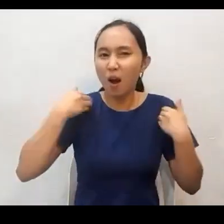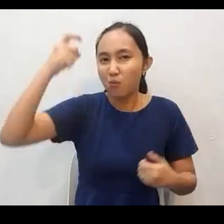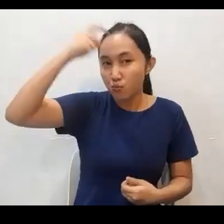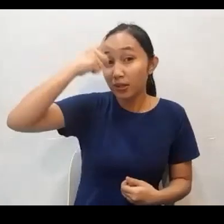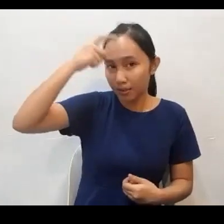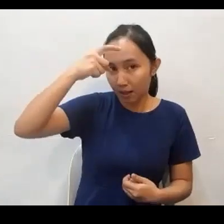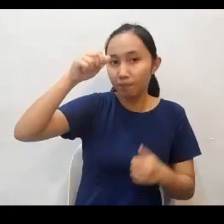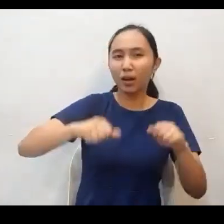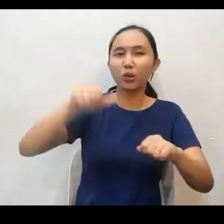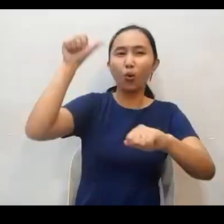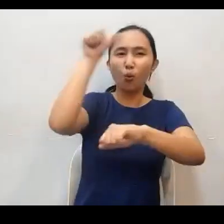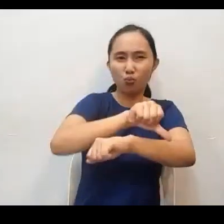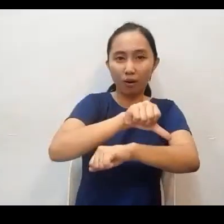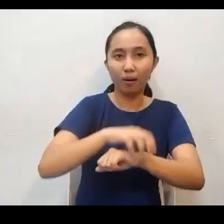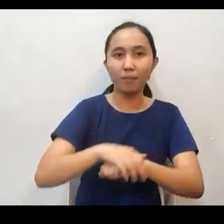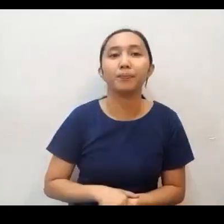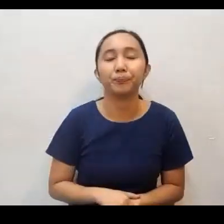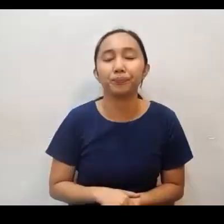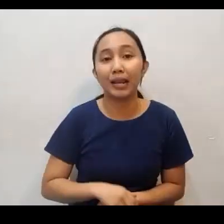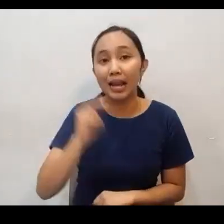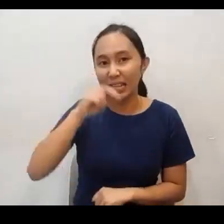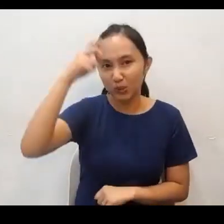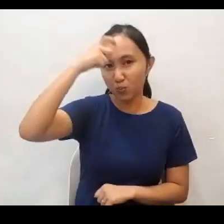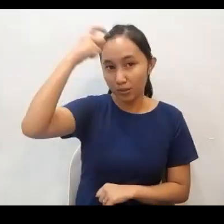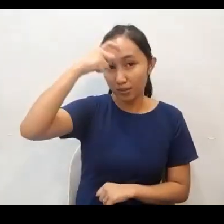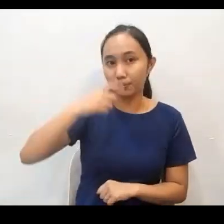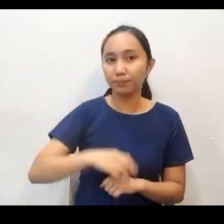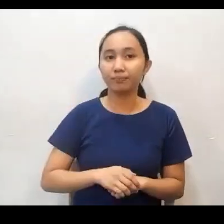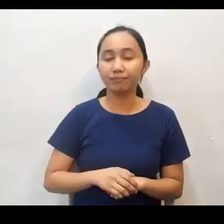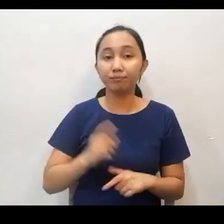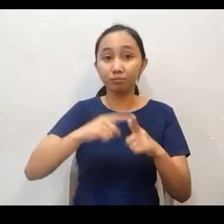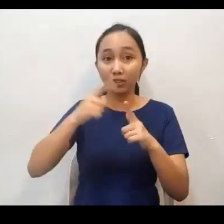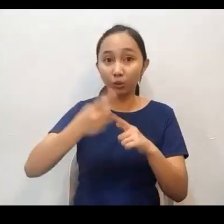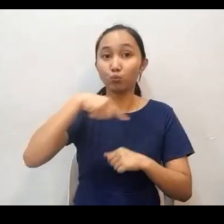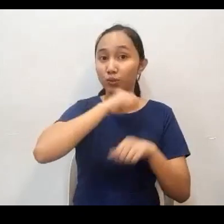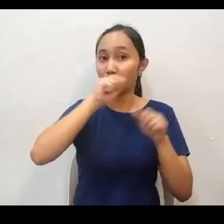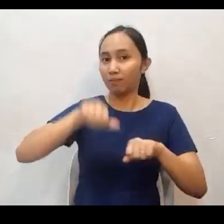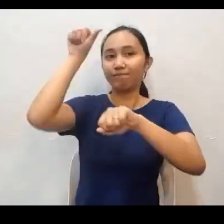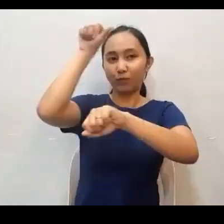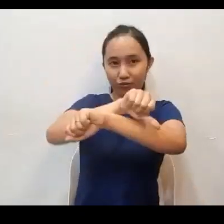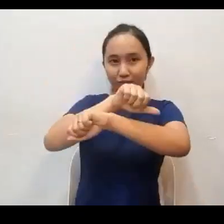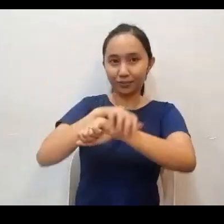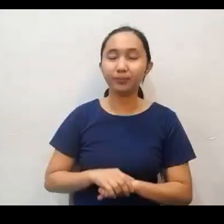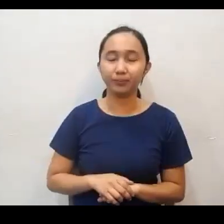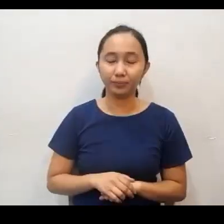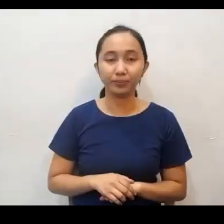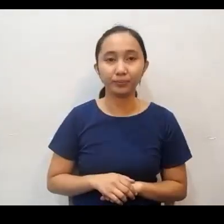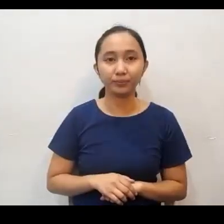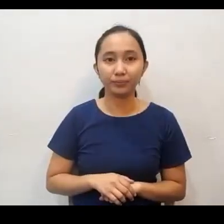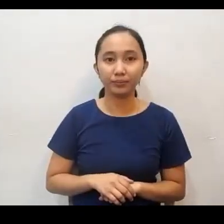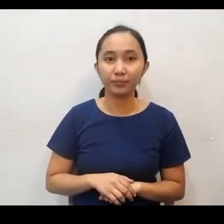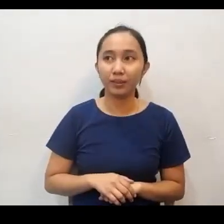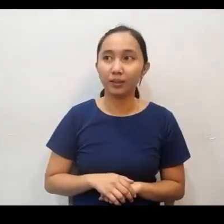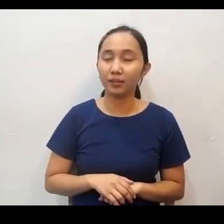Kaya kahit tayo po ay mayroong napakaraming tukso, kailangan po nating maging matalino at kailangan natin na magkaroon ng karunungan para magawa po natin itong pagtagumpayan.